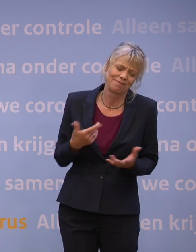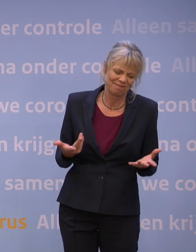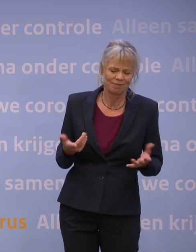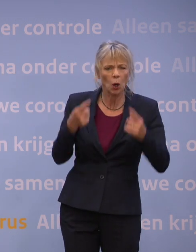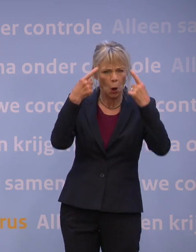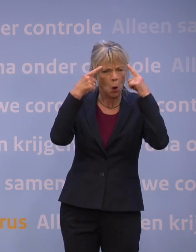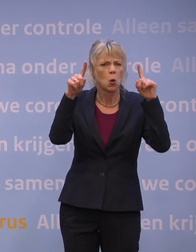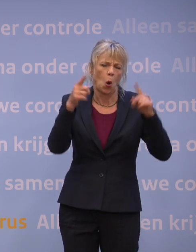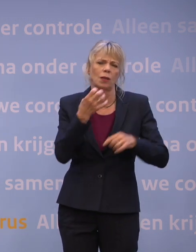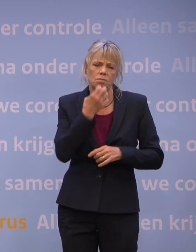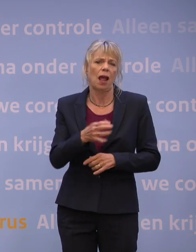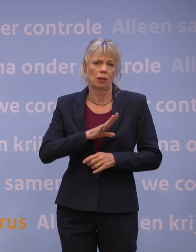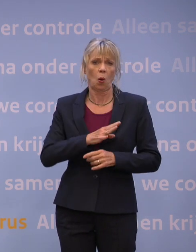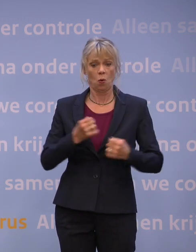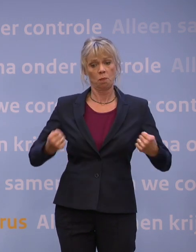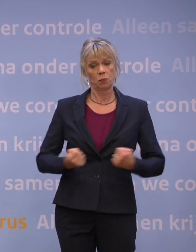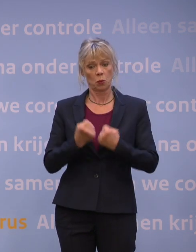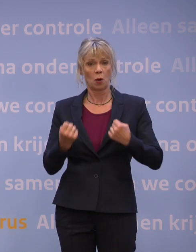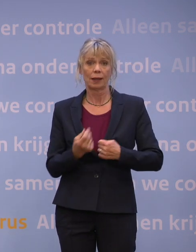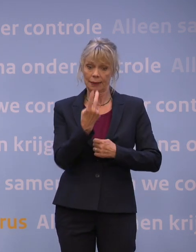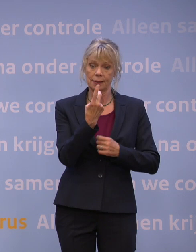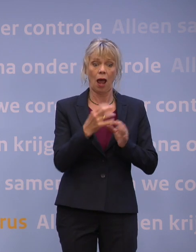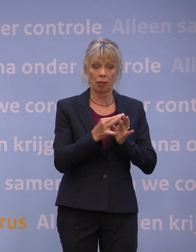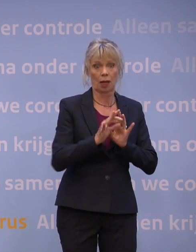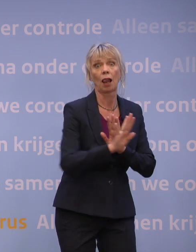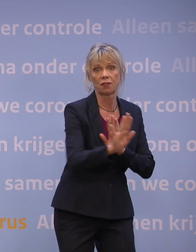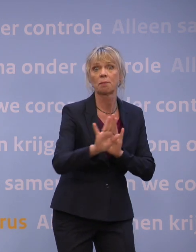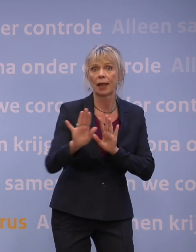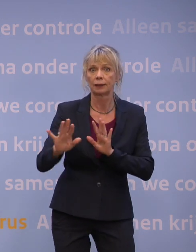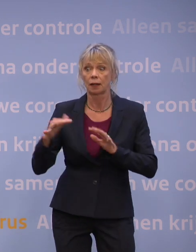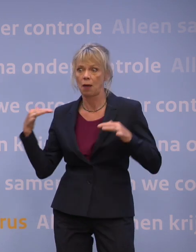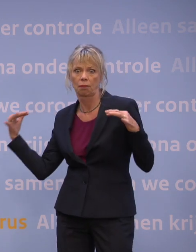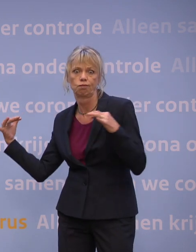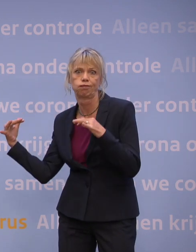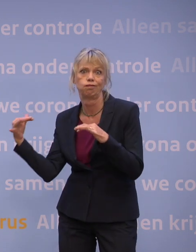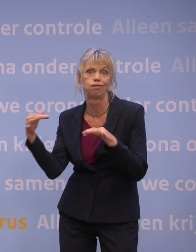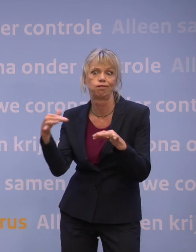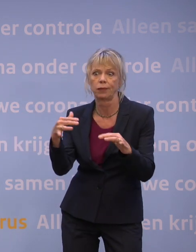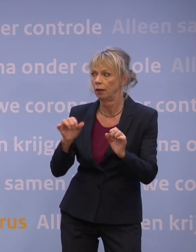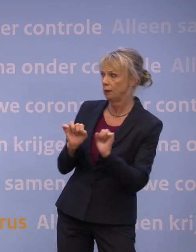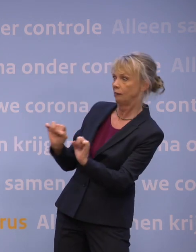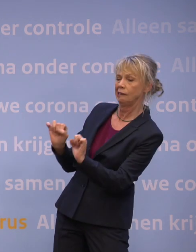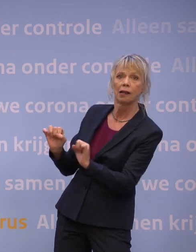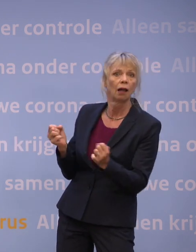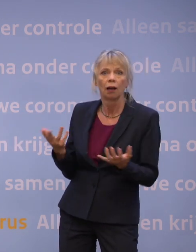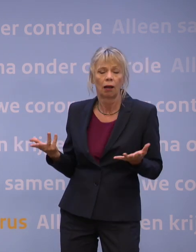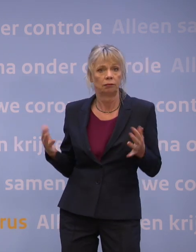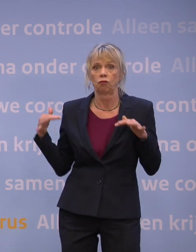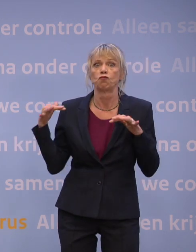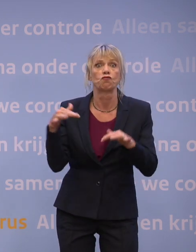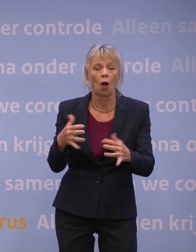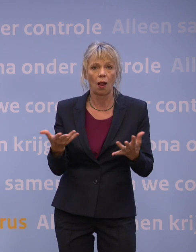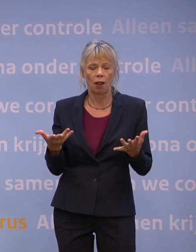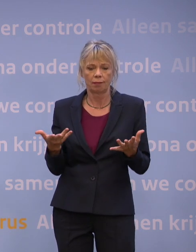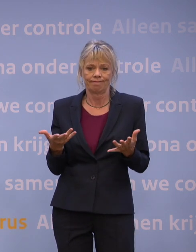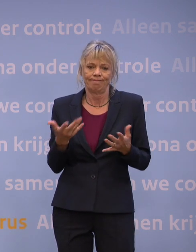op anderhalve meter, maar er was een enorme toestroom. En het was ook niet meer terug te dringen, die toestroom. Dus het werd zo vol. En dat kan natuurlijk een keer gebeuren dat het dan